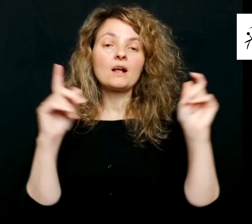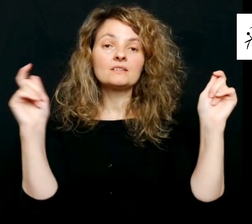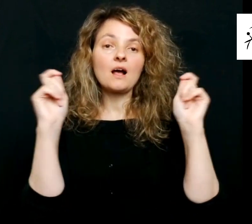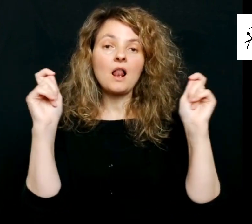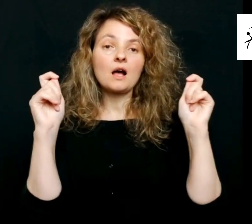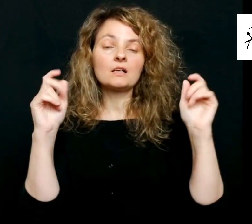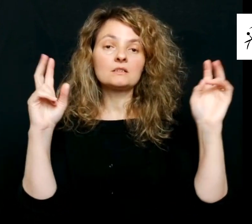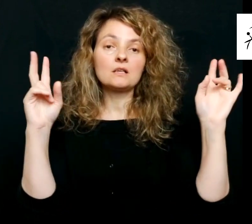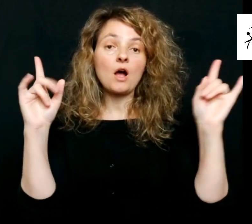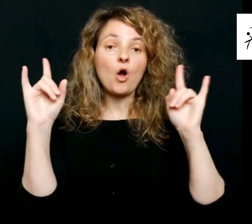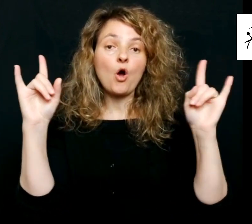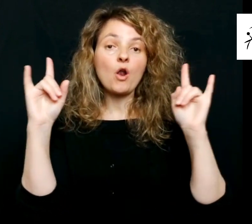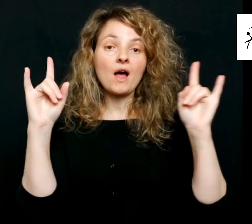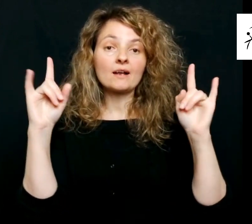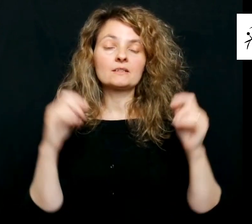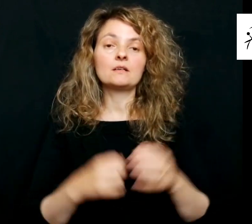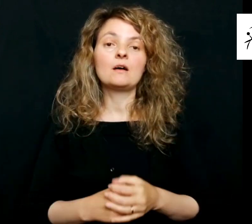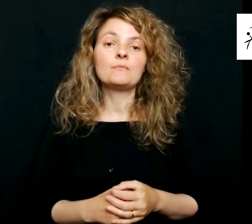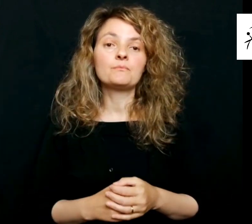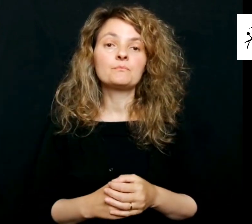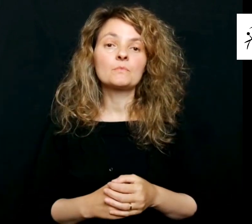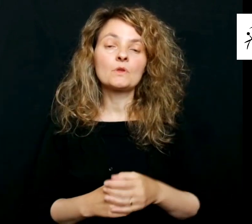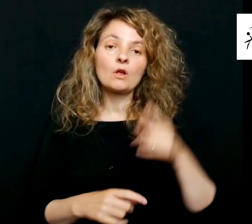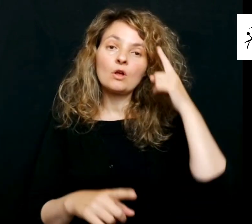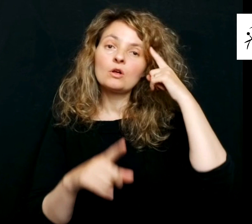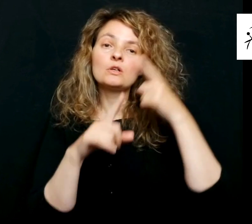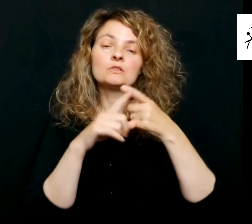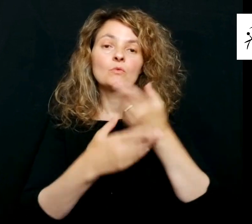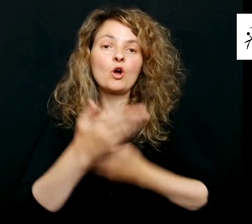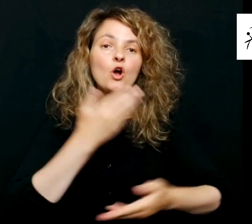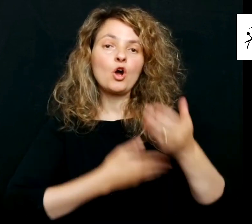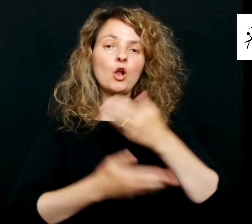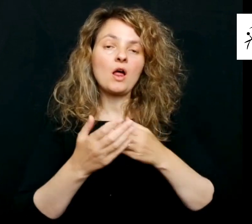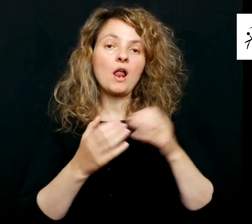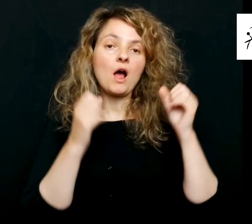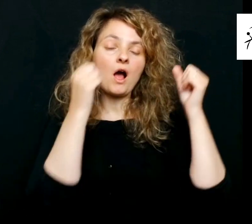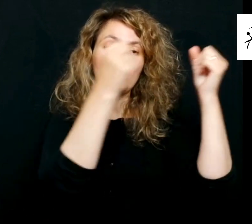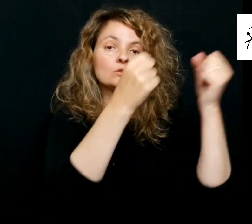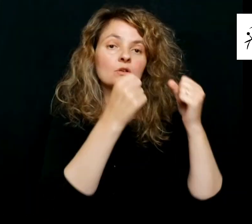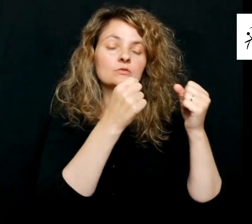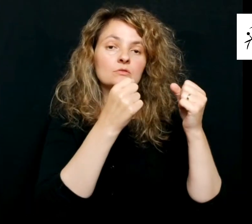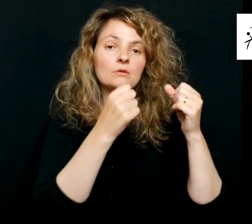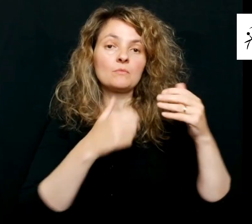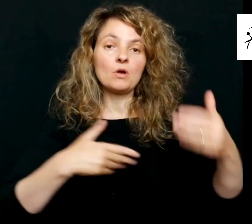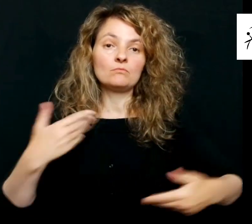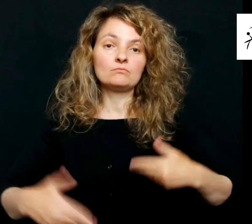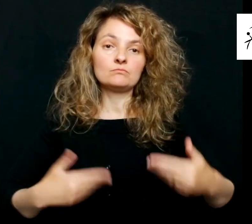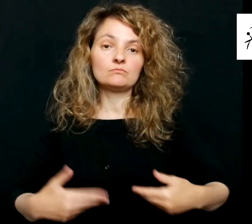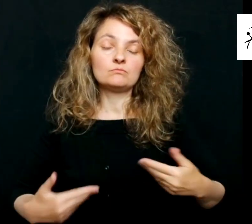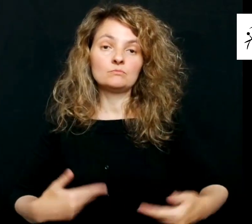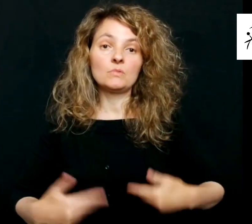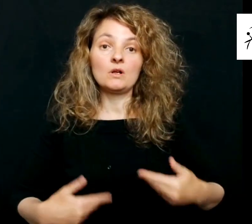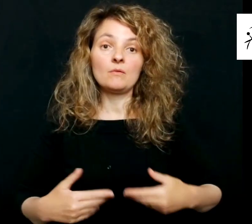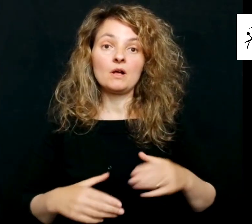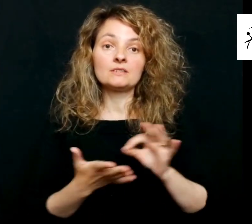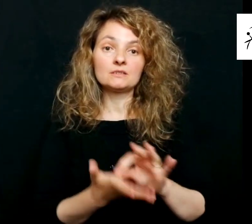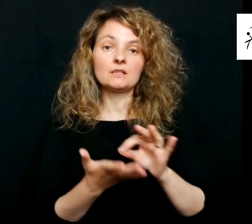Con el fin de colaborar con las autoridades en estos momentos de alta demanda asistencial, la